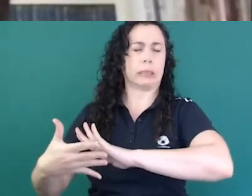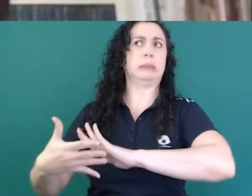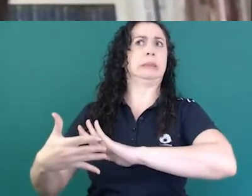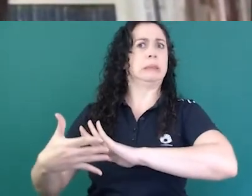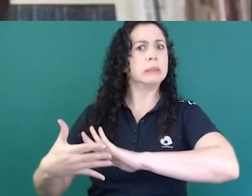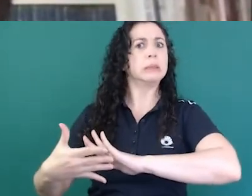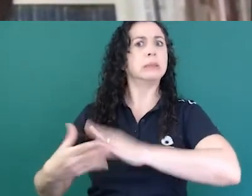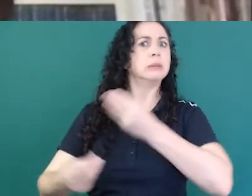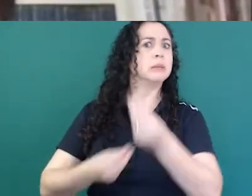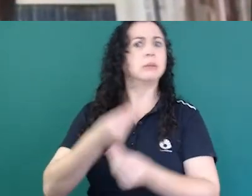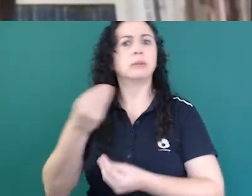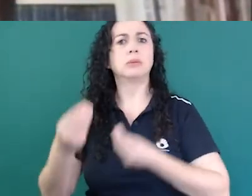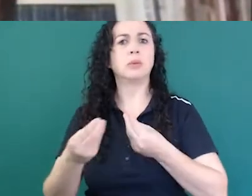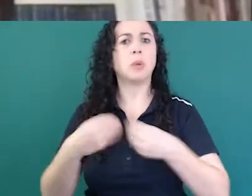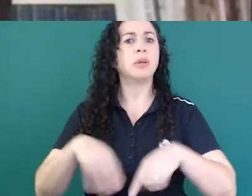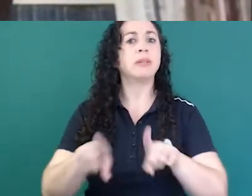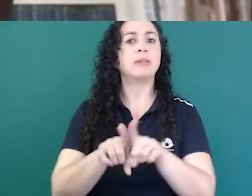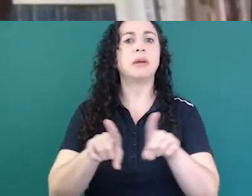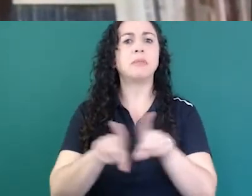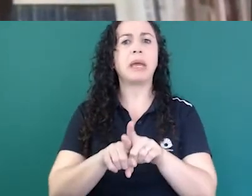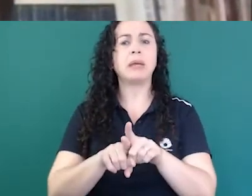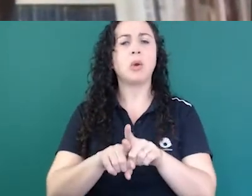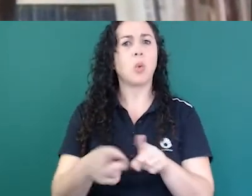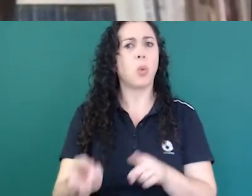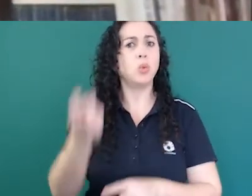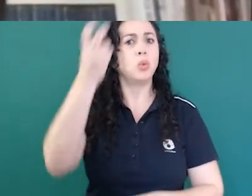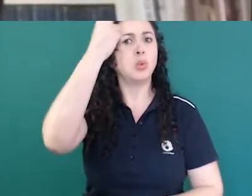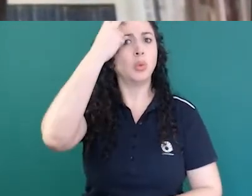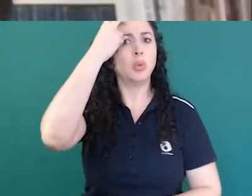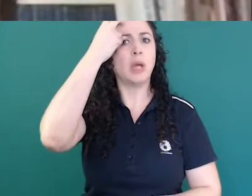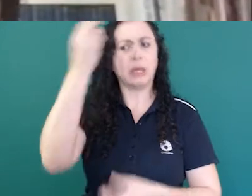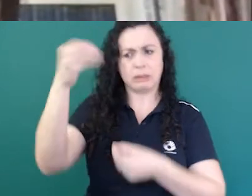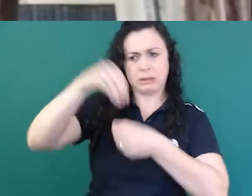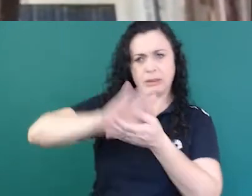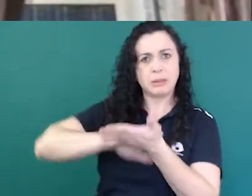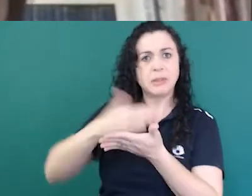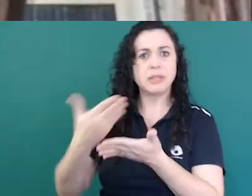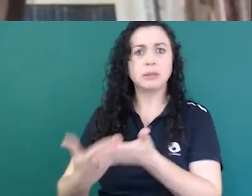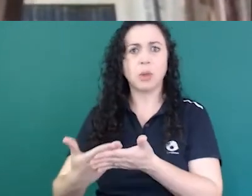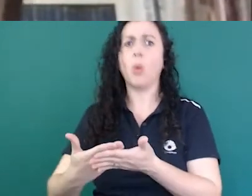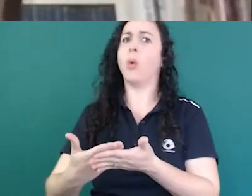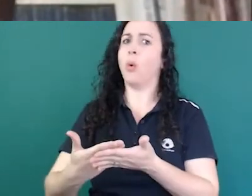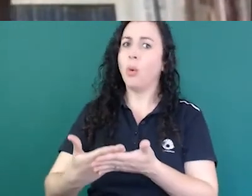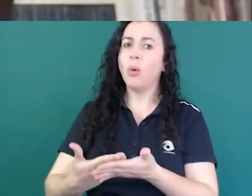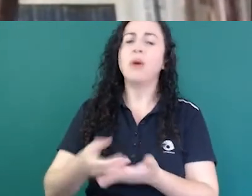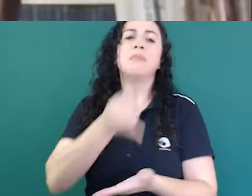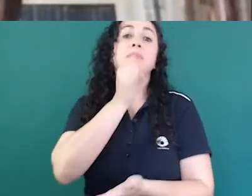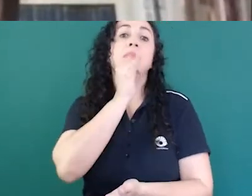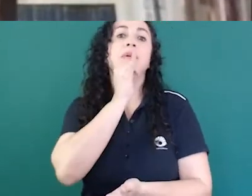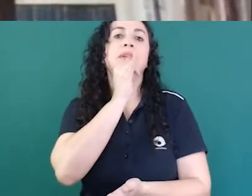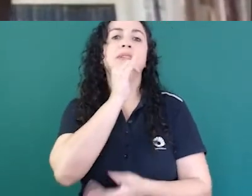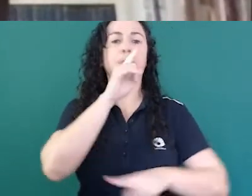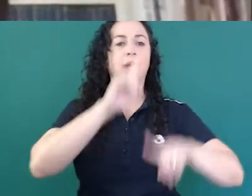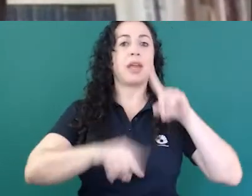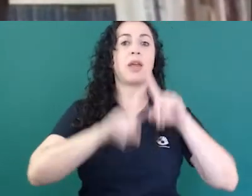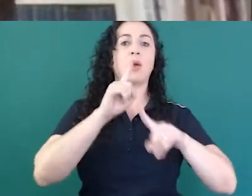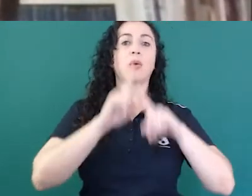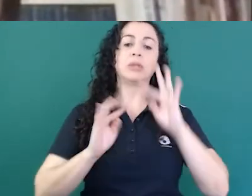desafio de considerar também aspectos culturais seja imenso quando a gente fala, por exemplo, de um recurso tecnológico como o